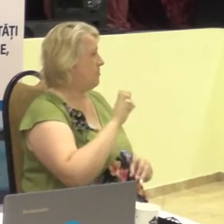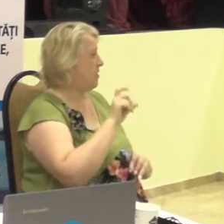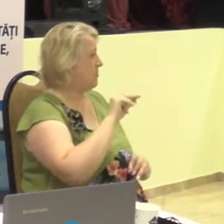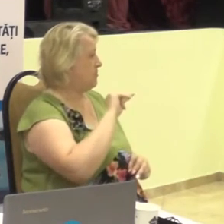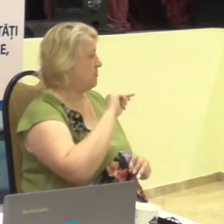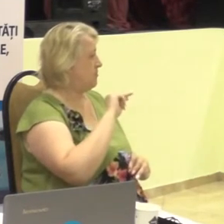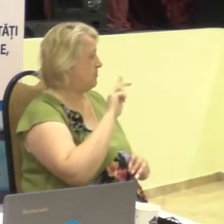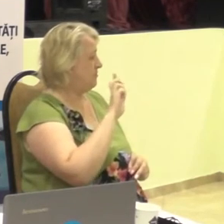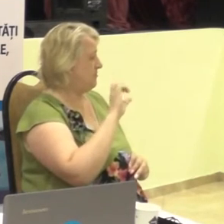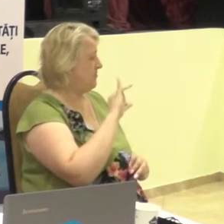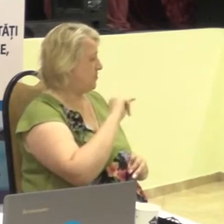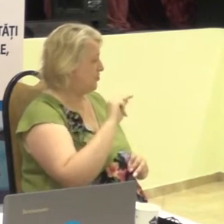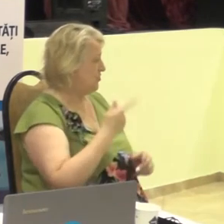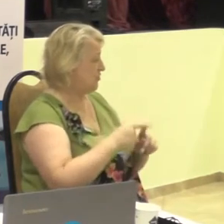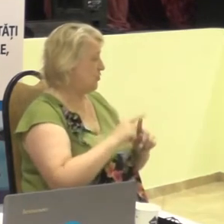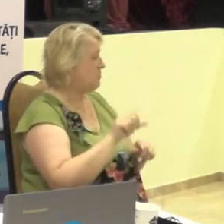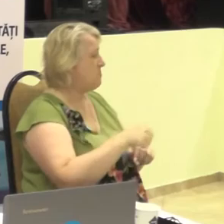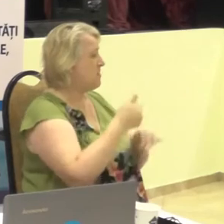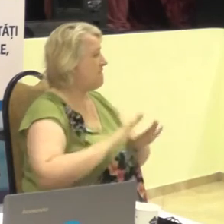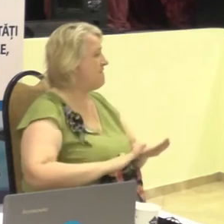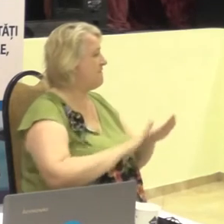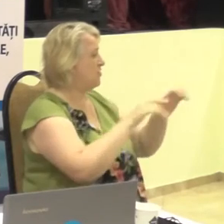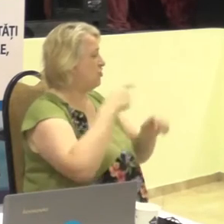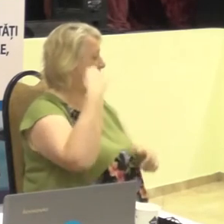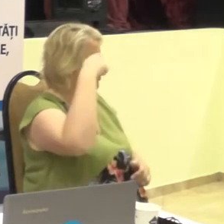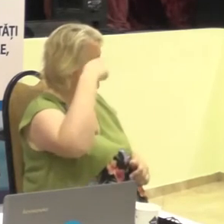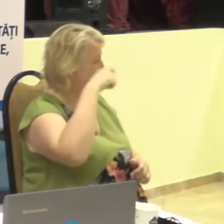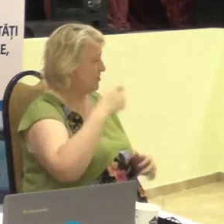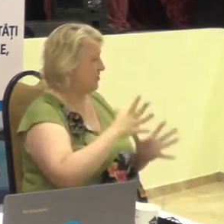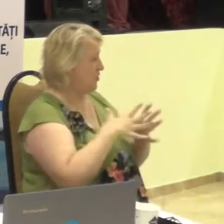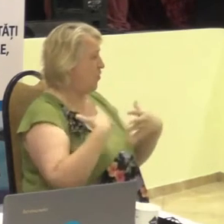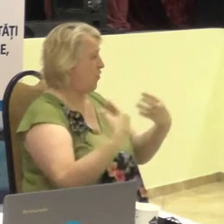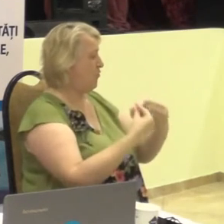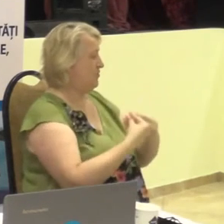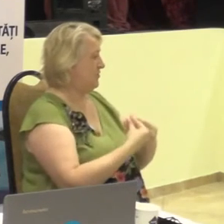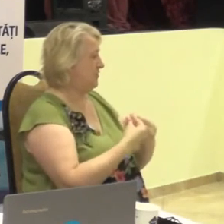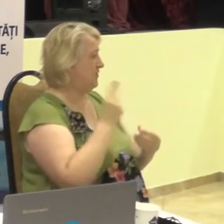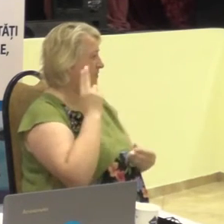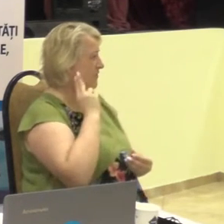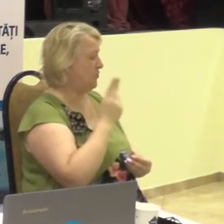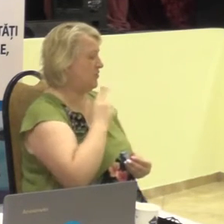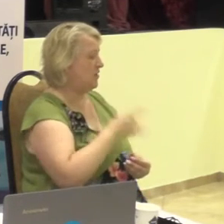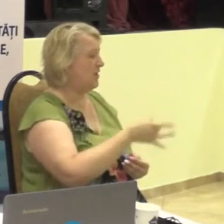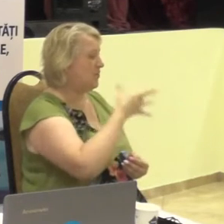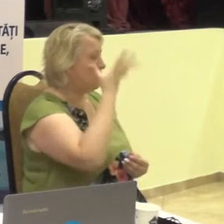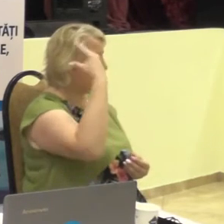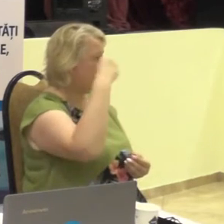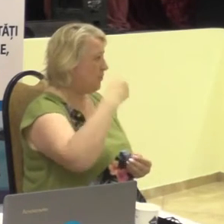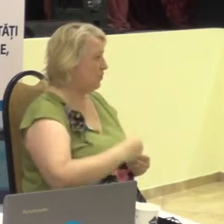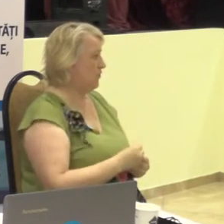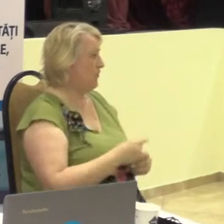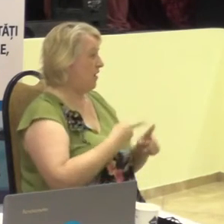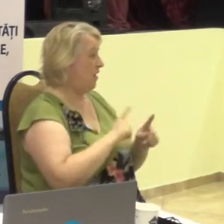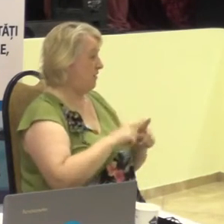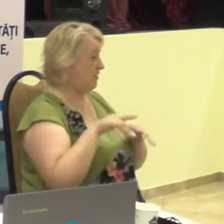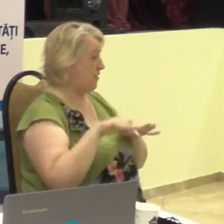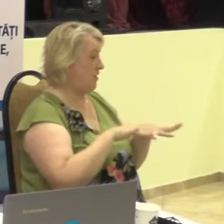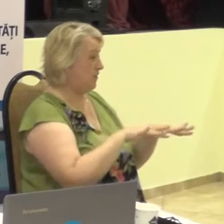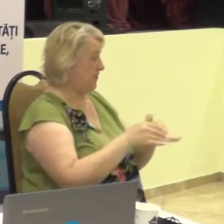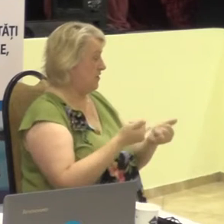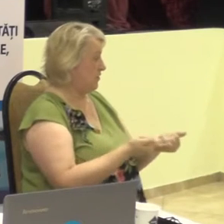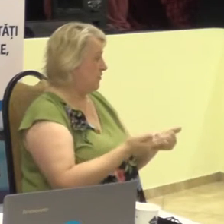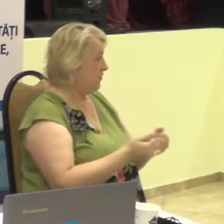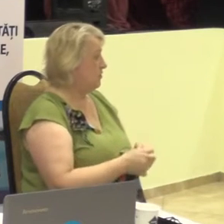este prim-vicepreședinte Asociației Surzelor din Republica Moldova. Această activitate